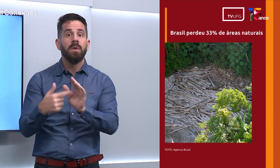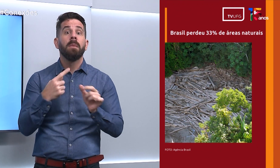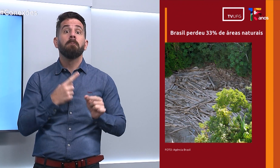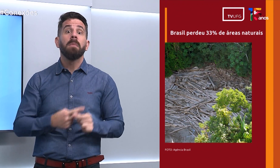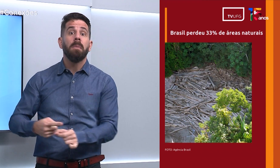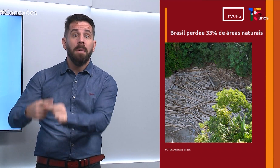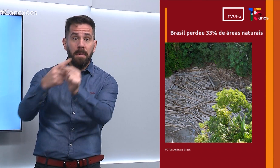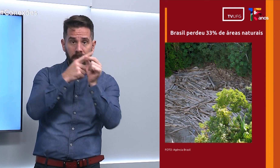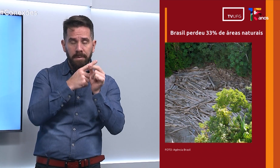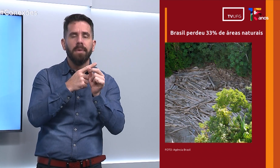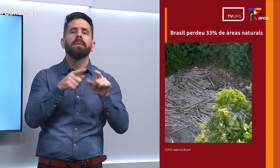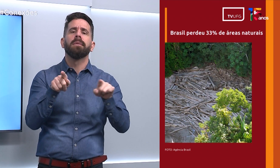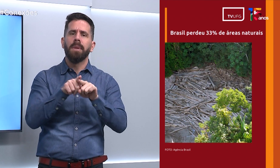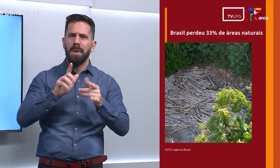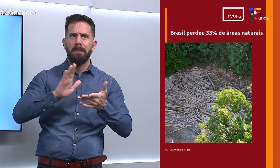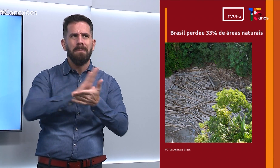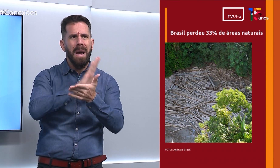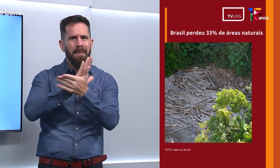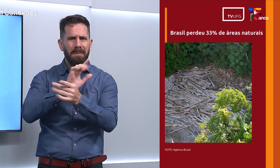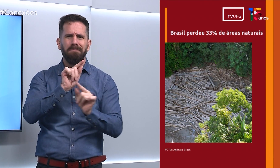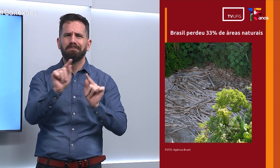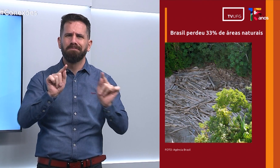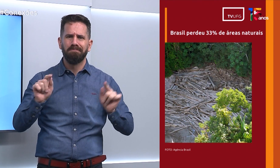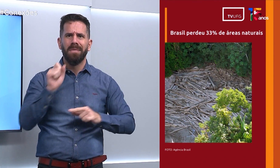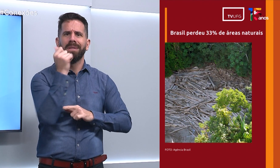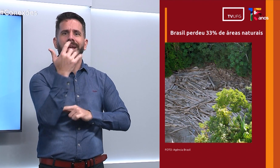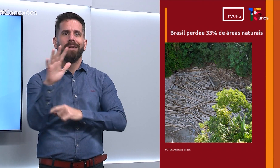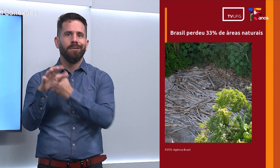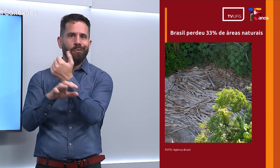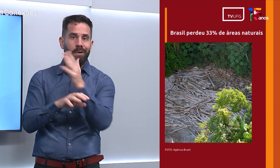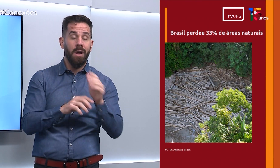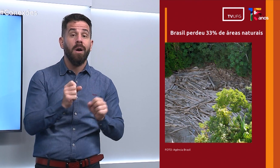entre os anos de 2008 e 2023.